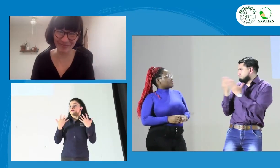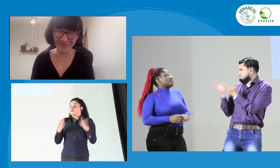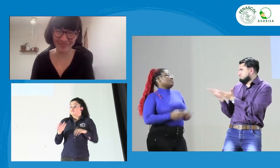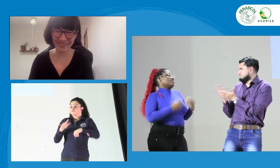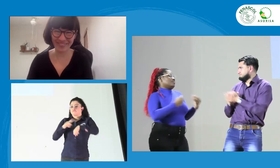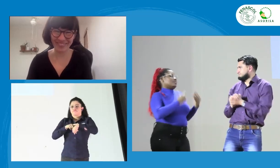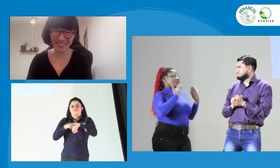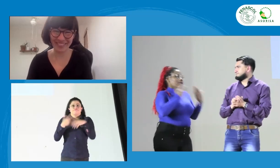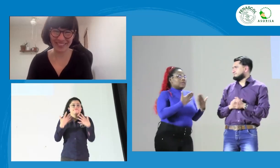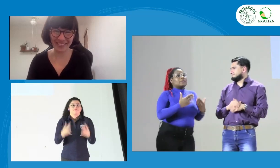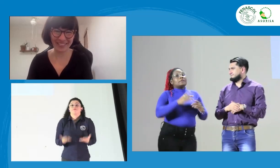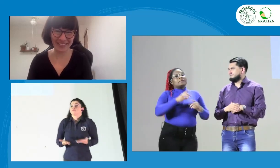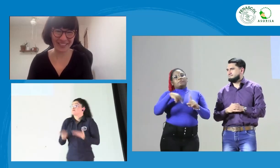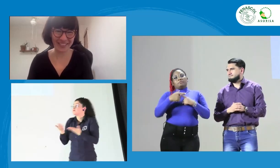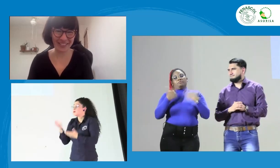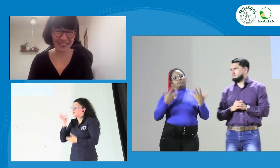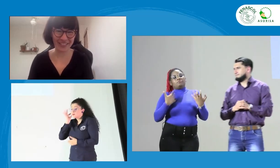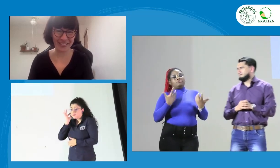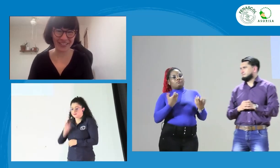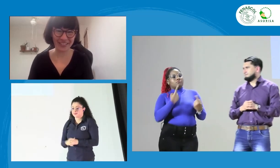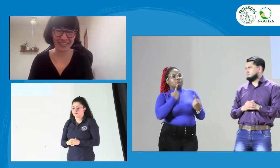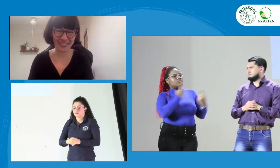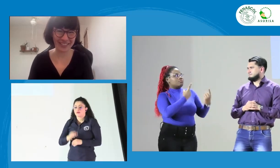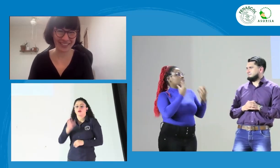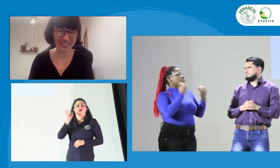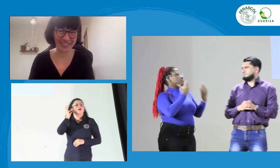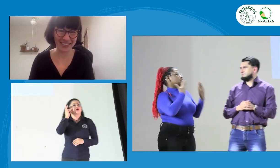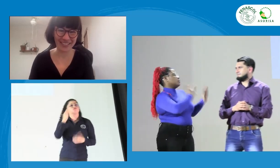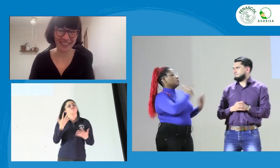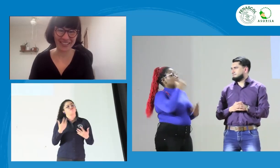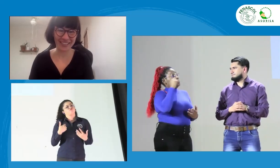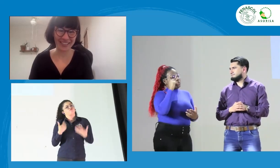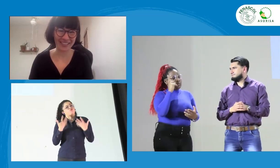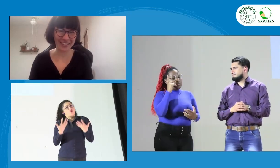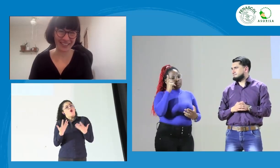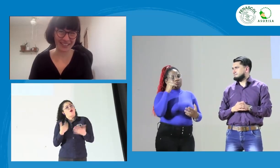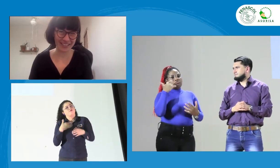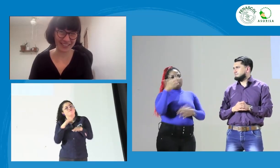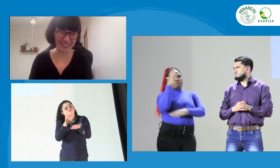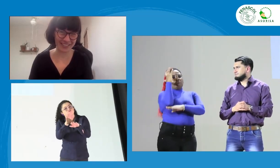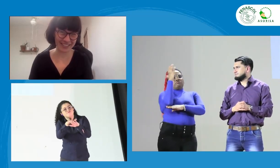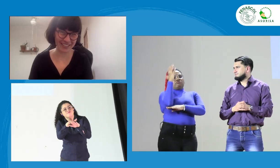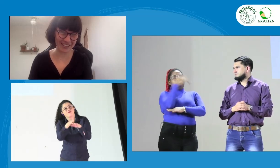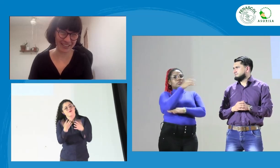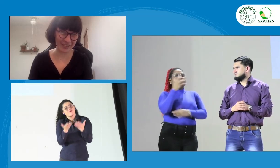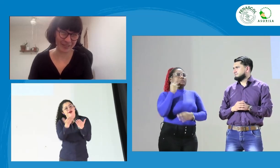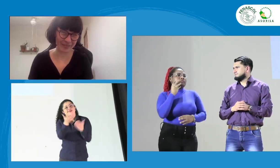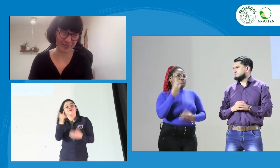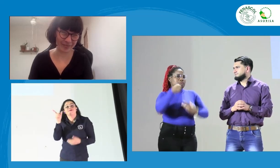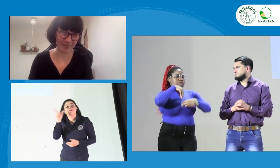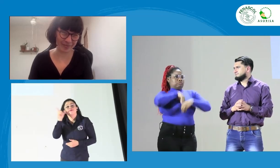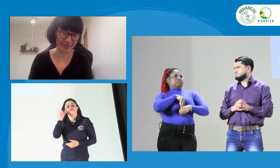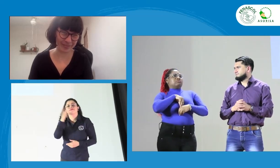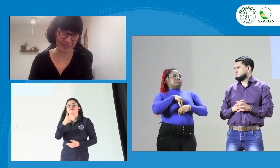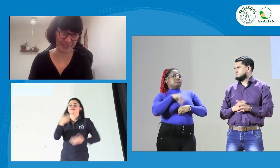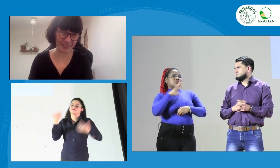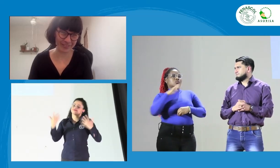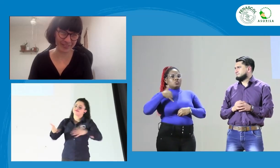Bueno, continuemos con nuestro programa. Muchas gracias. Bueno, yo también quiero agradecer a Laure por su ponencia. Ha sido una